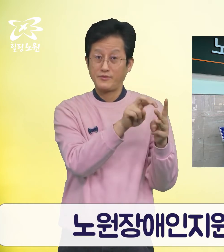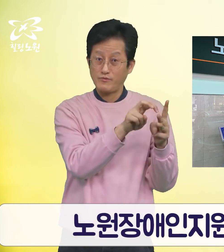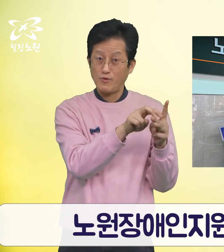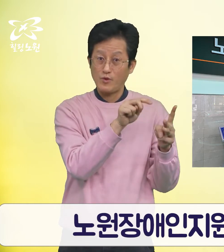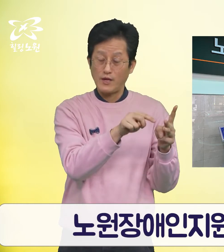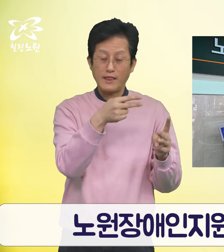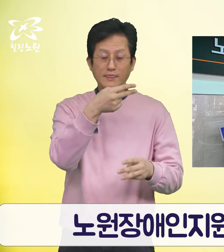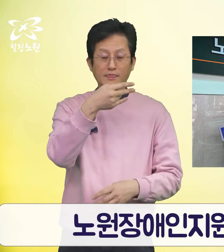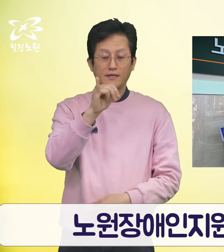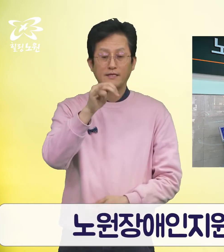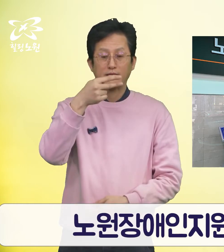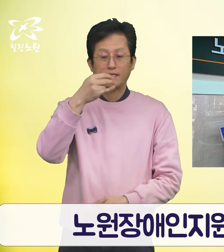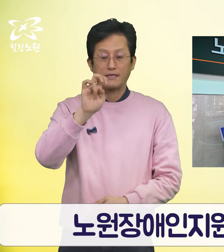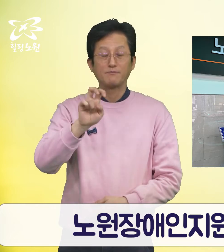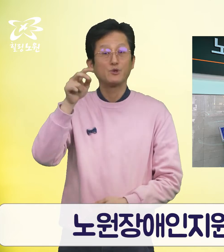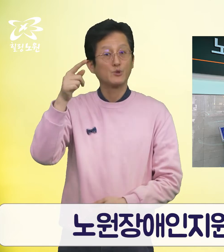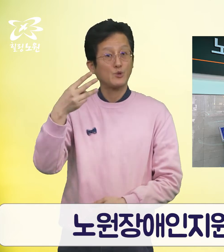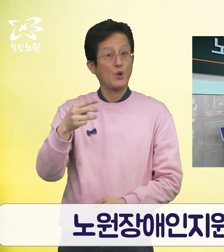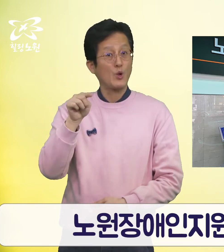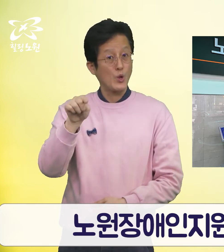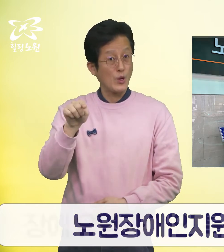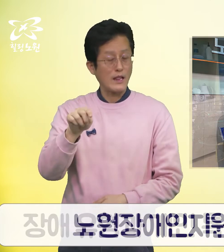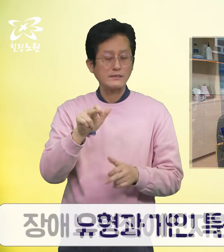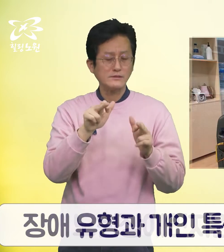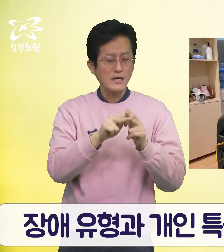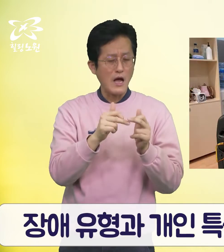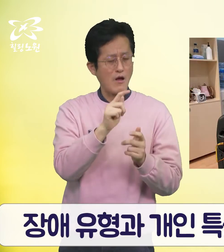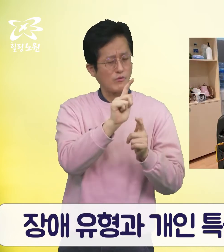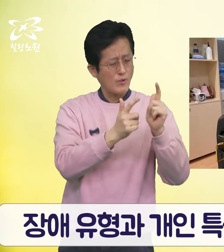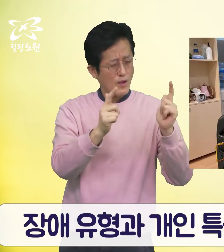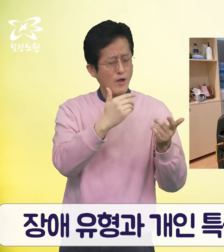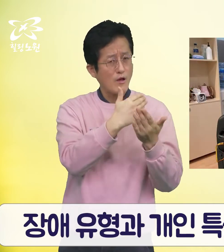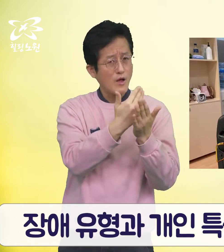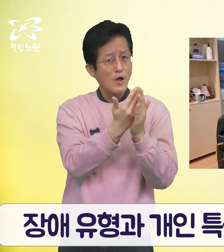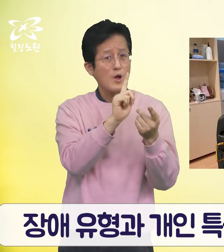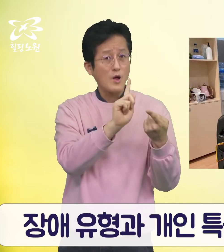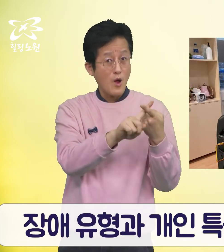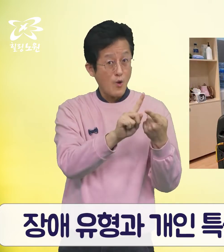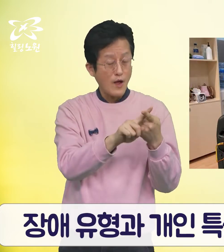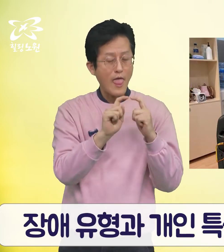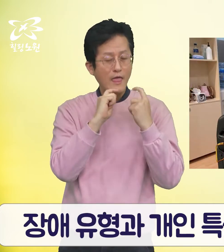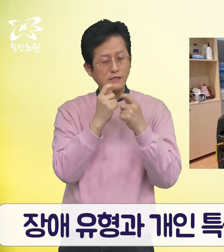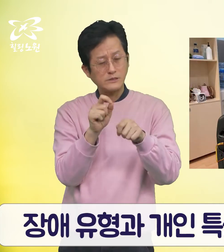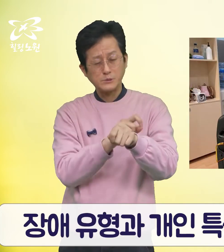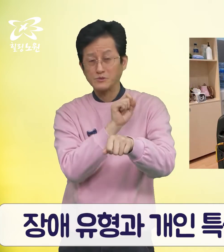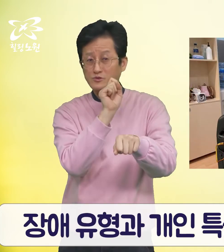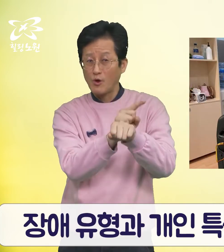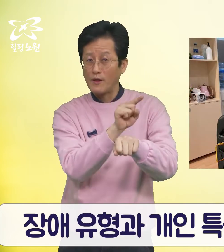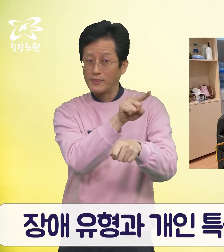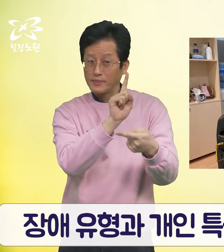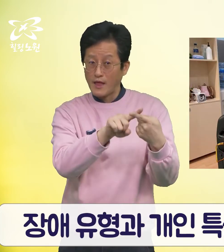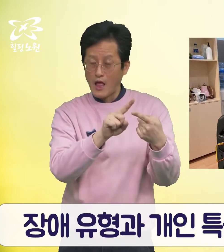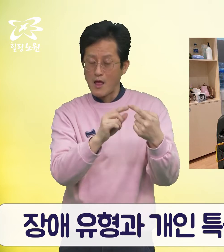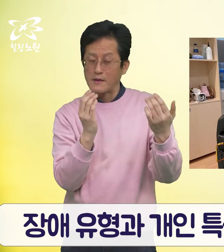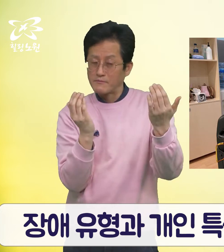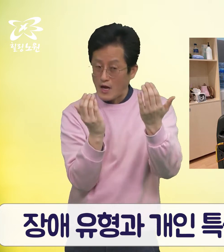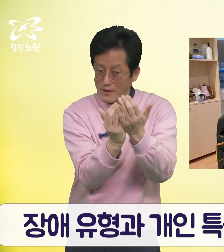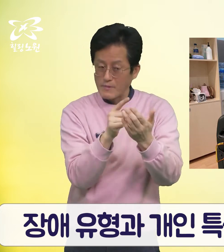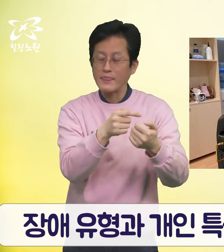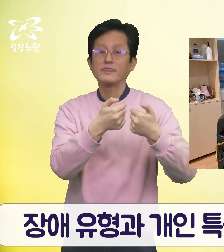노원장애인지원센터 디딤돌 장애인 유형과 개인 특성에 맞는 원스톱 상담